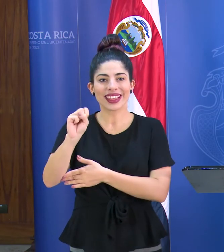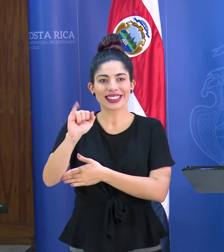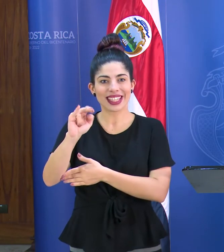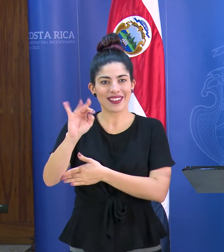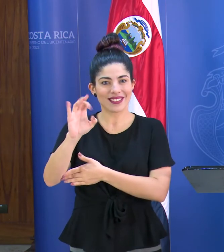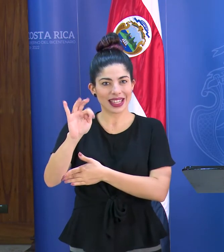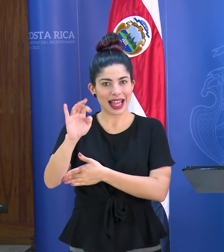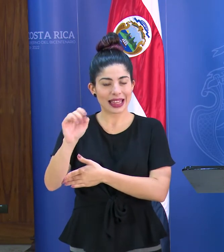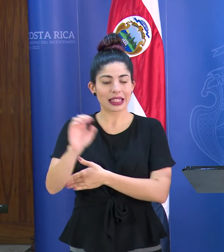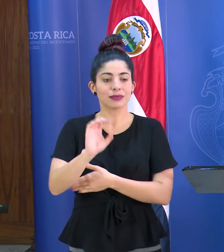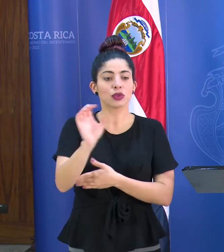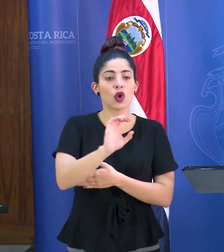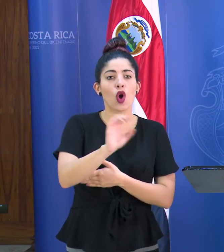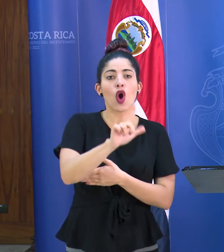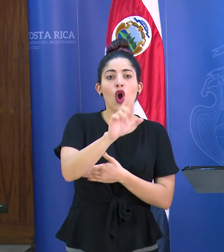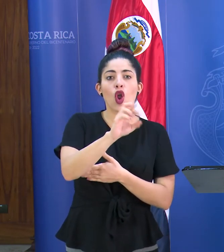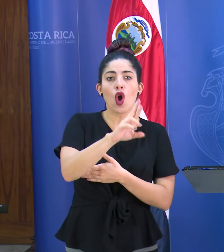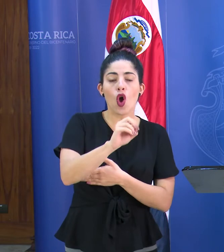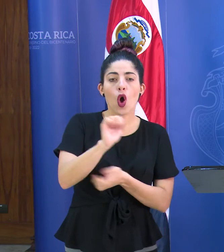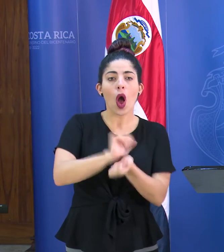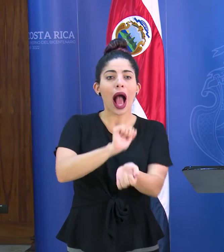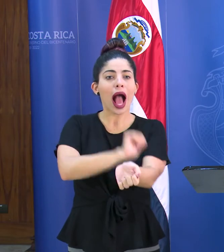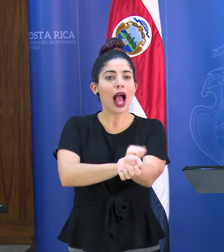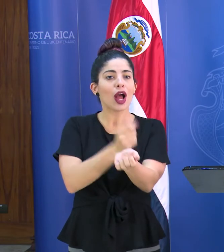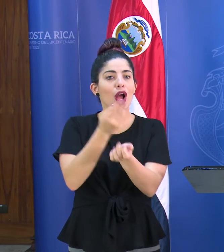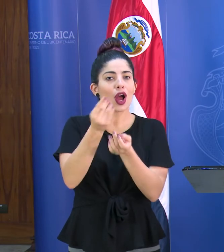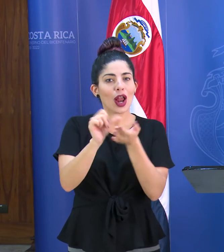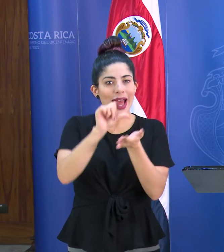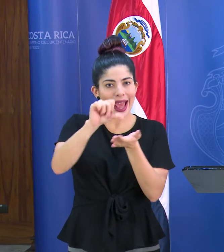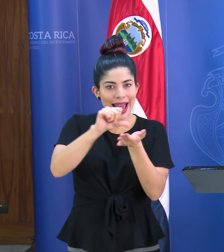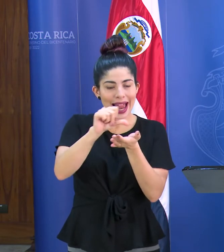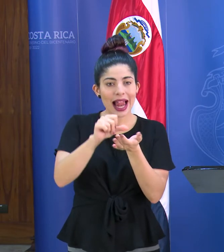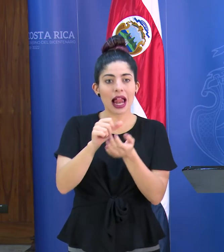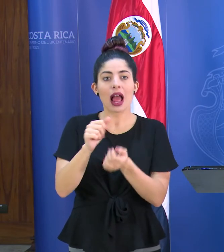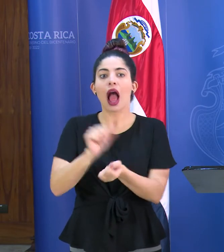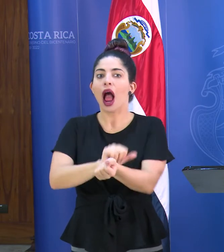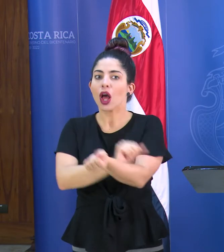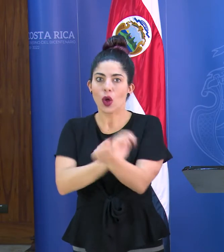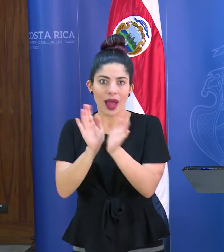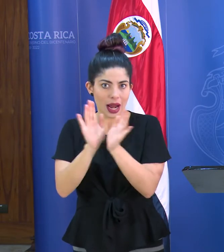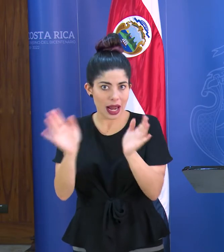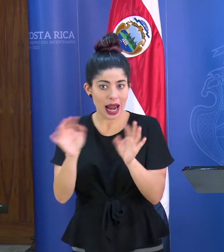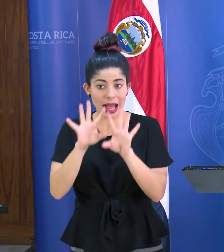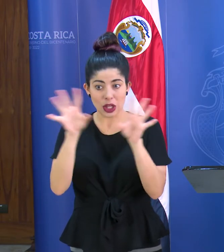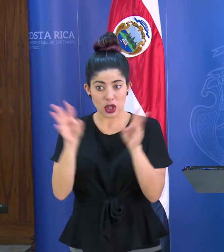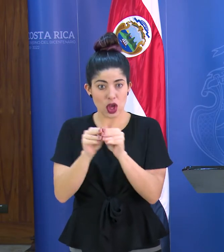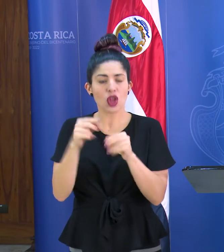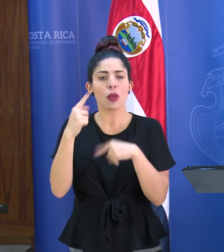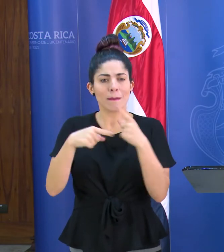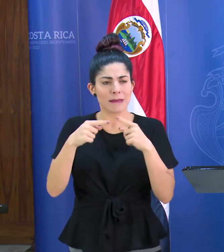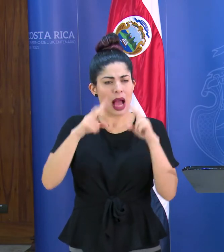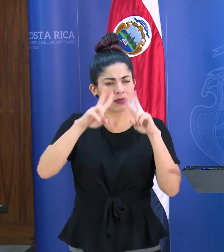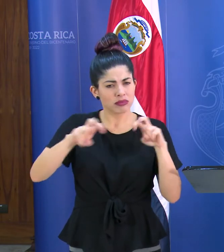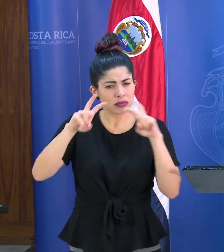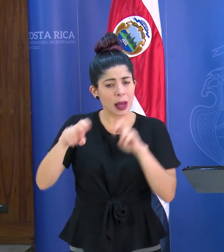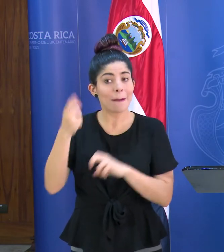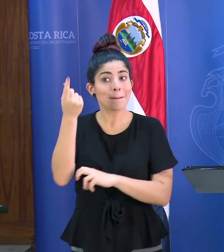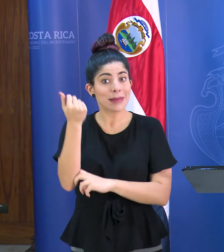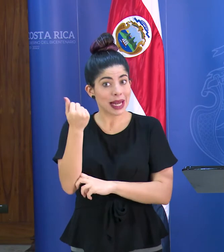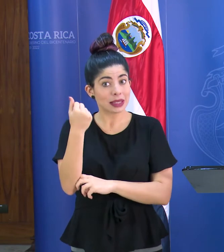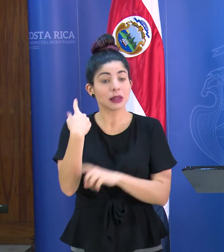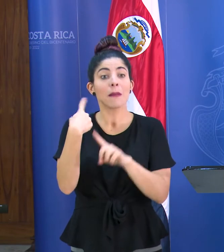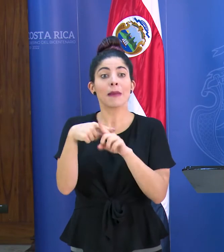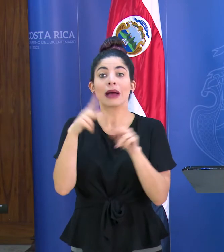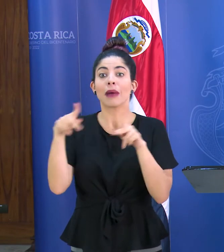desinfectantes, cloro, alcohol en gel, el mismo alcohol, entonces procederemos a verificar precios y